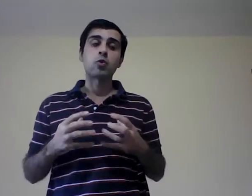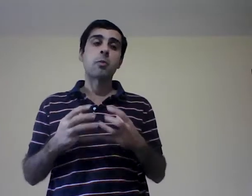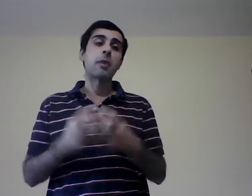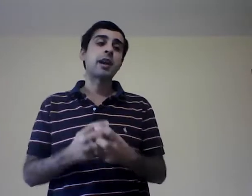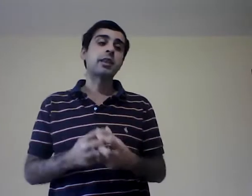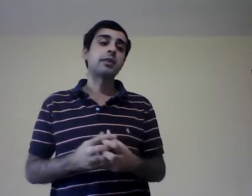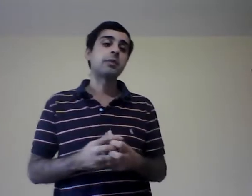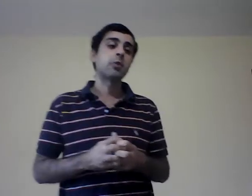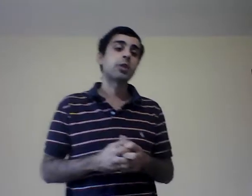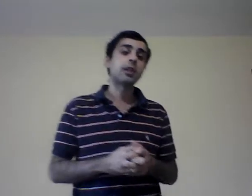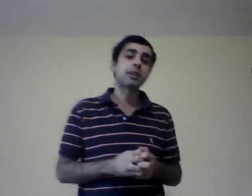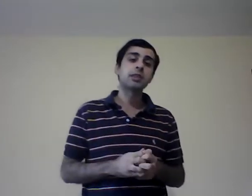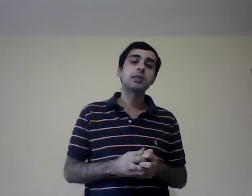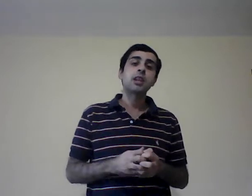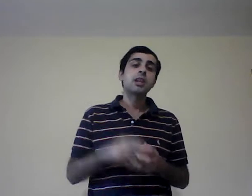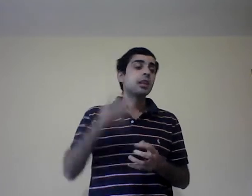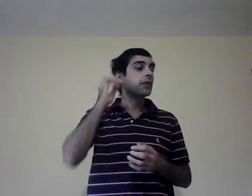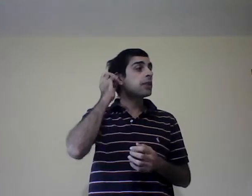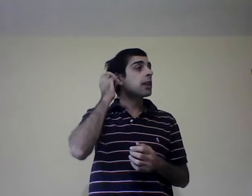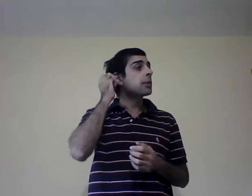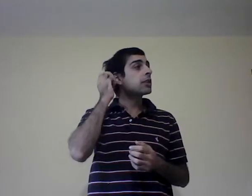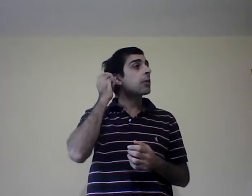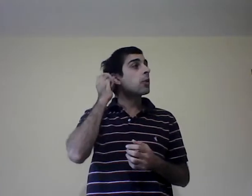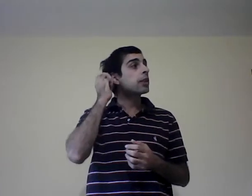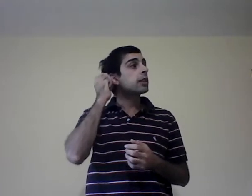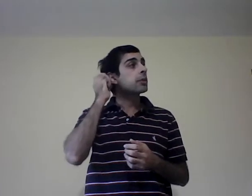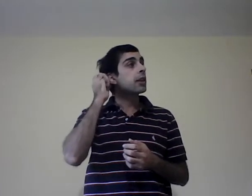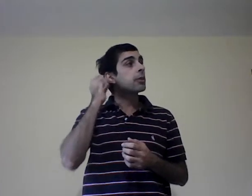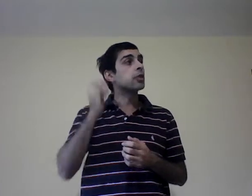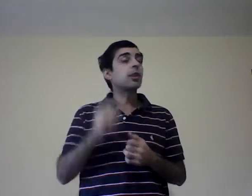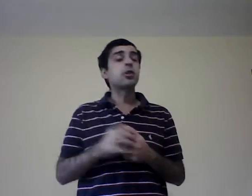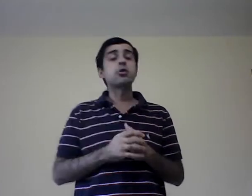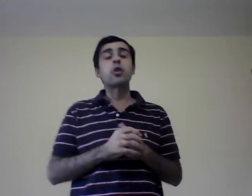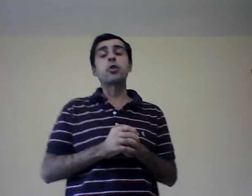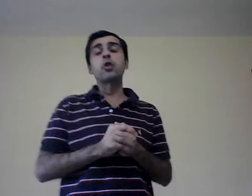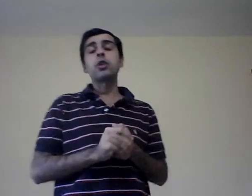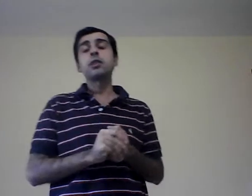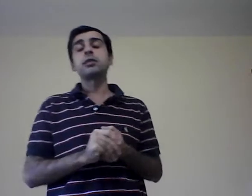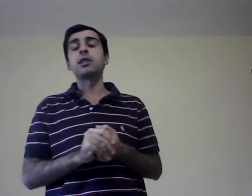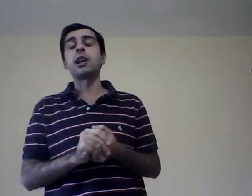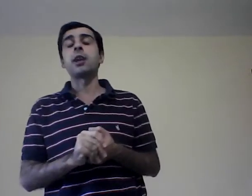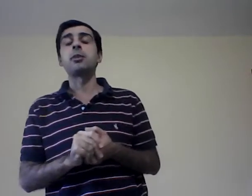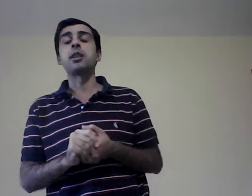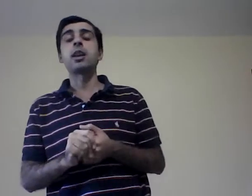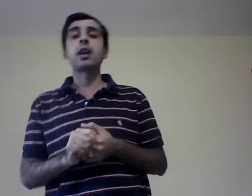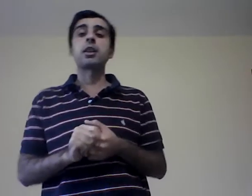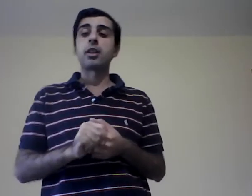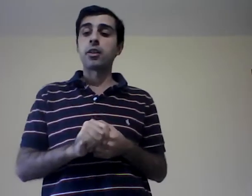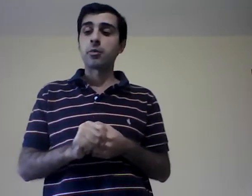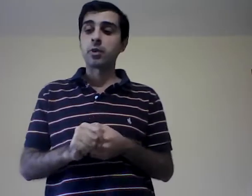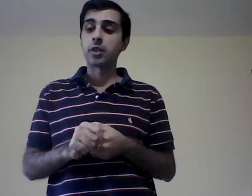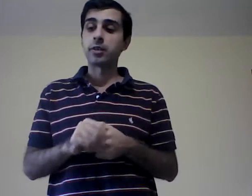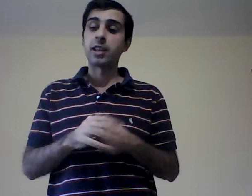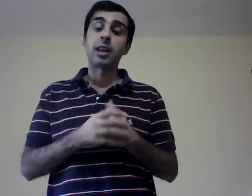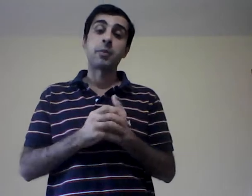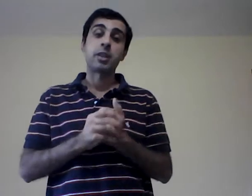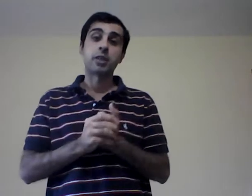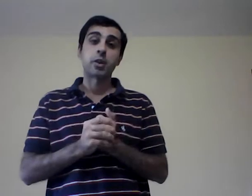partes importantes y finalmente vamos a terminar viendo los roles y las habilidades del administrador.